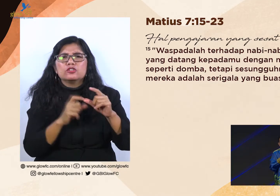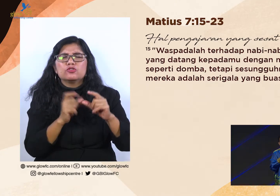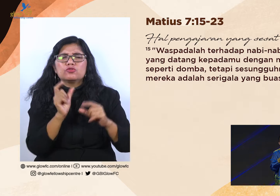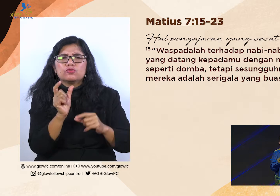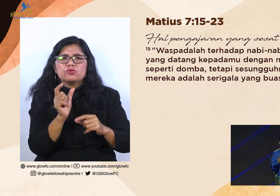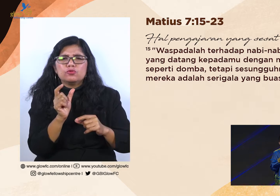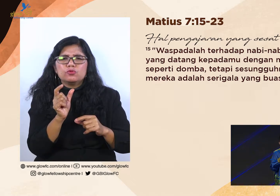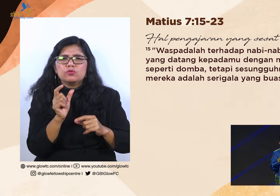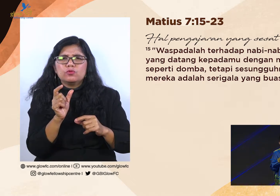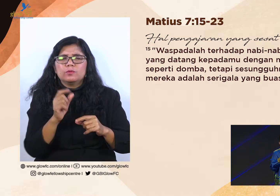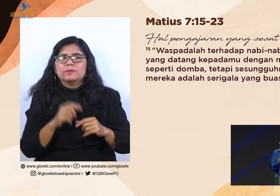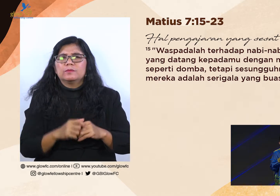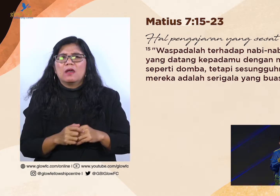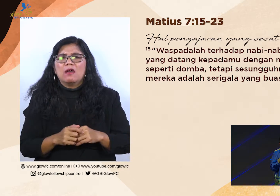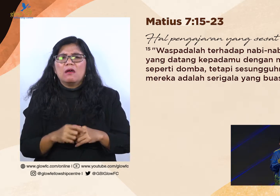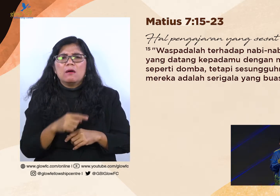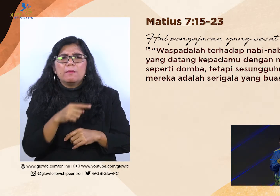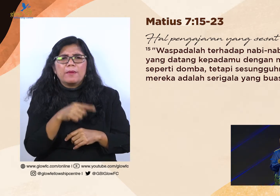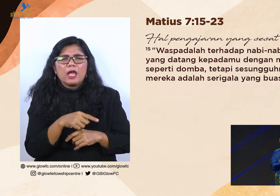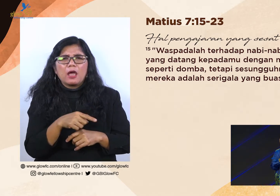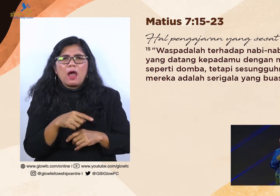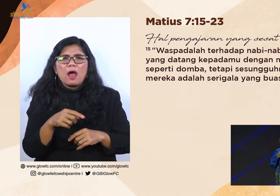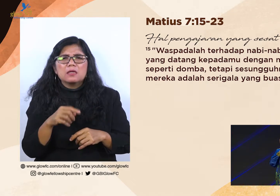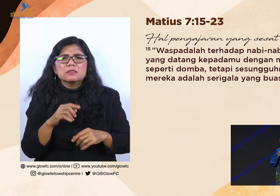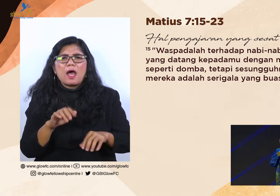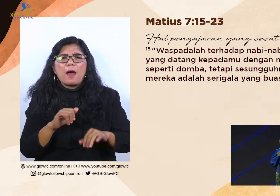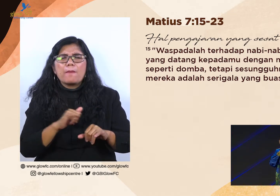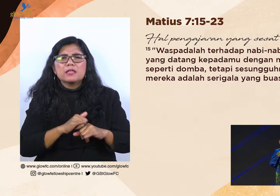buas. Jelas ya.